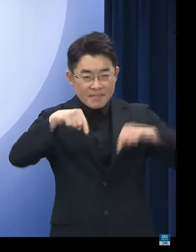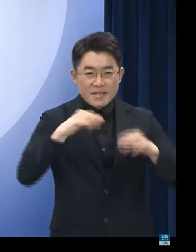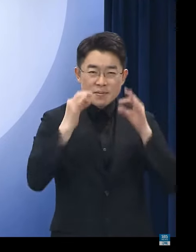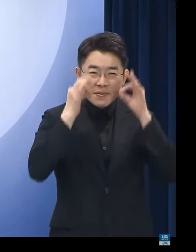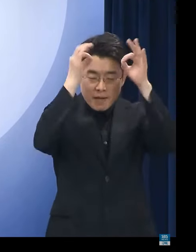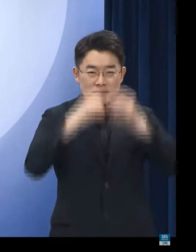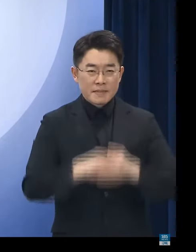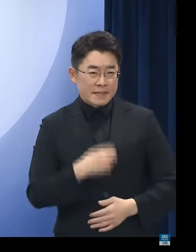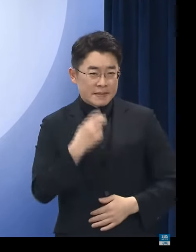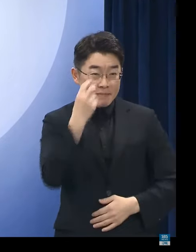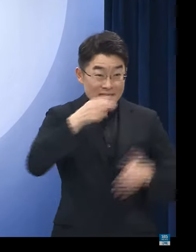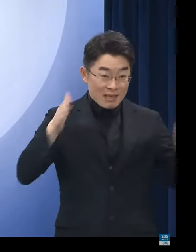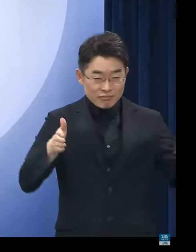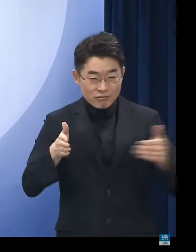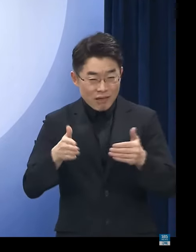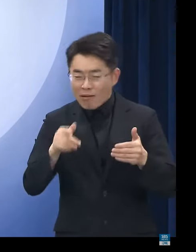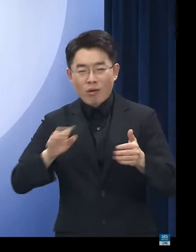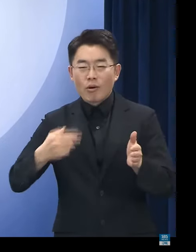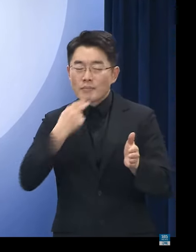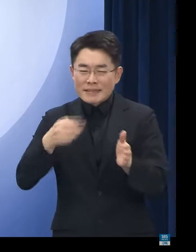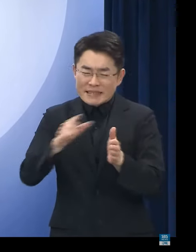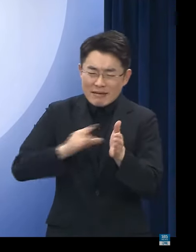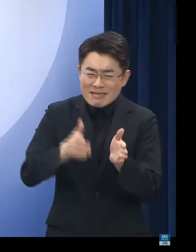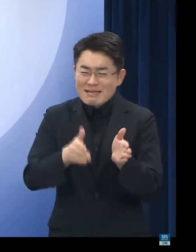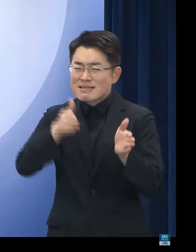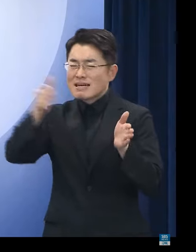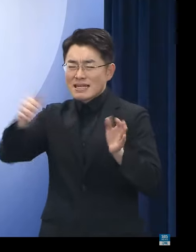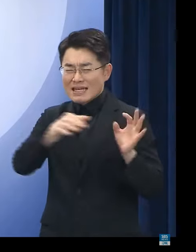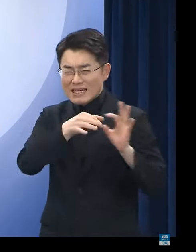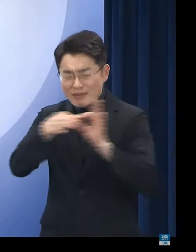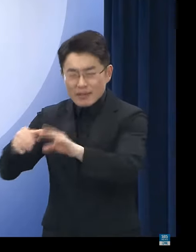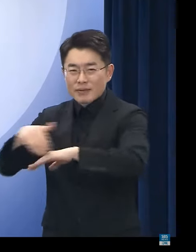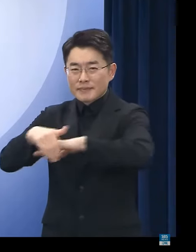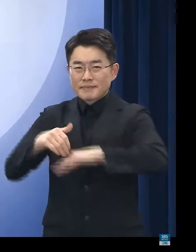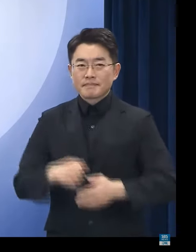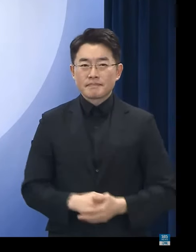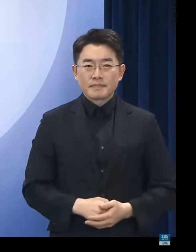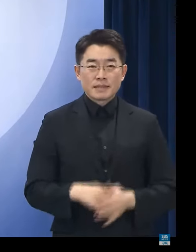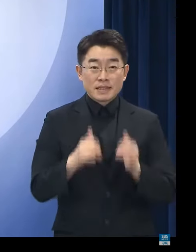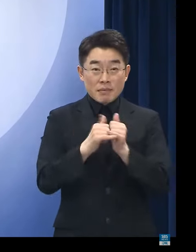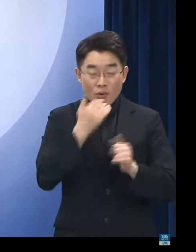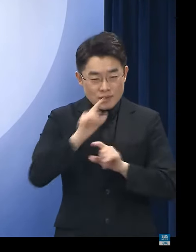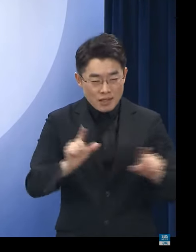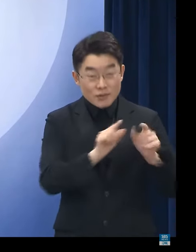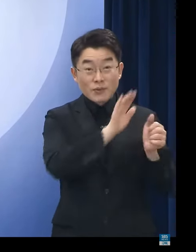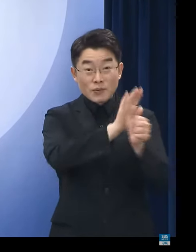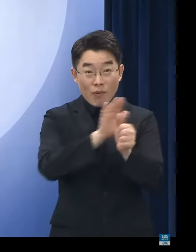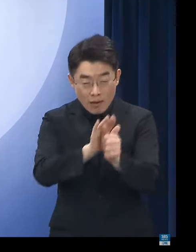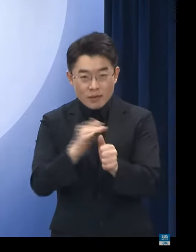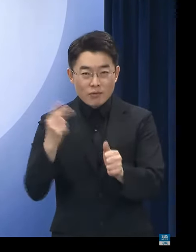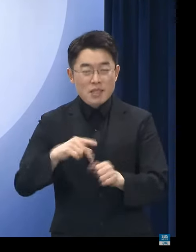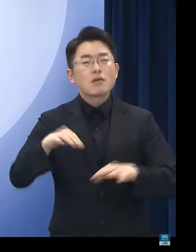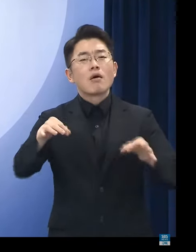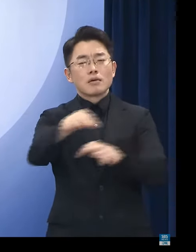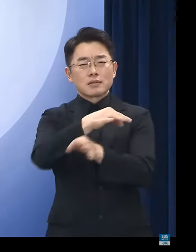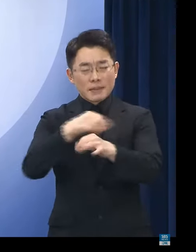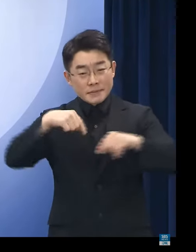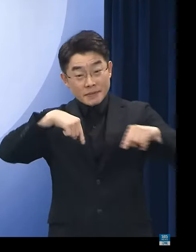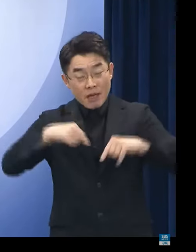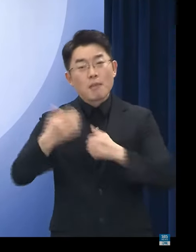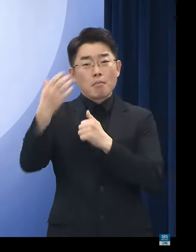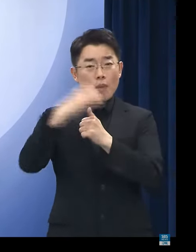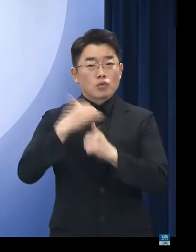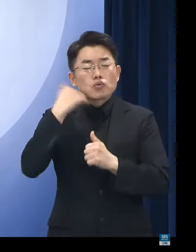없이 지속 추진하겠습니다. 민생을 보호하고 경제 정의를 바로 세우는 것은 경찰 본연의 중추적